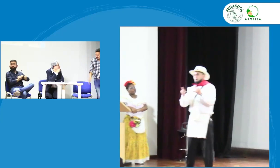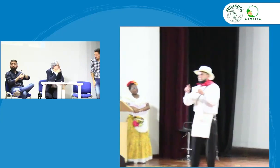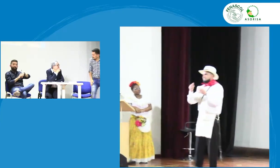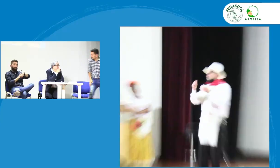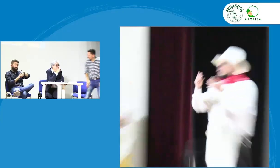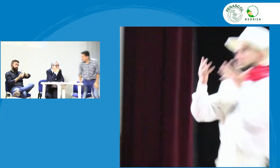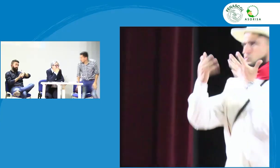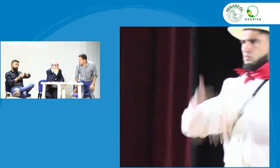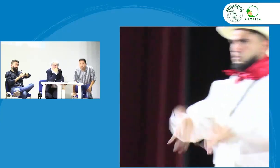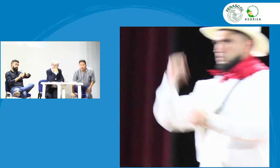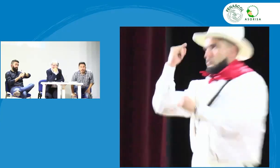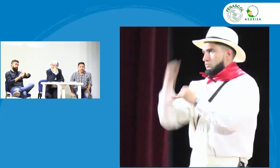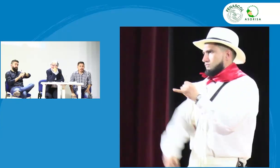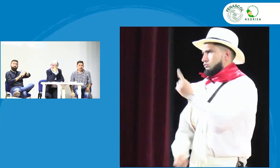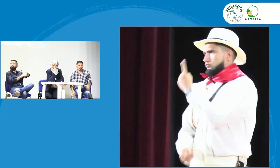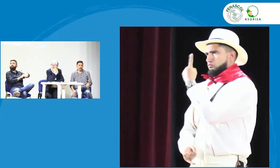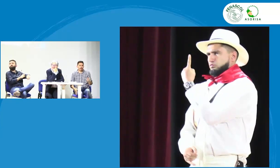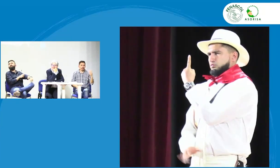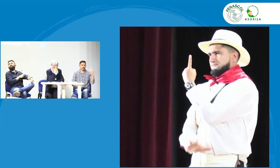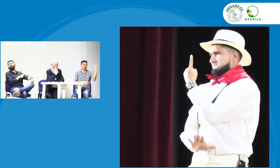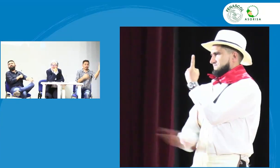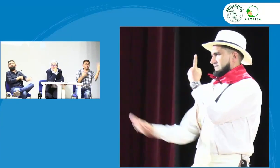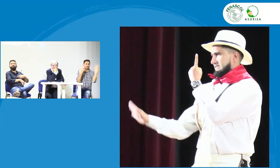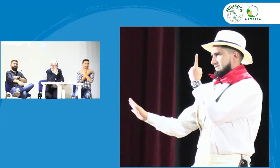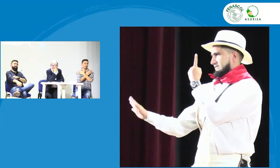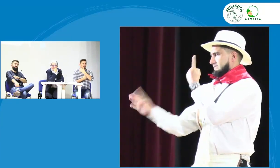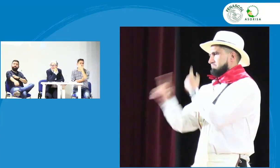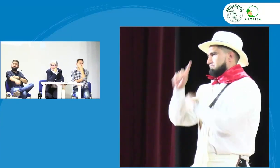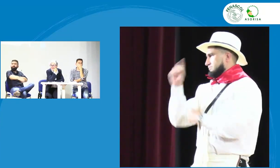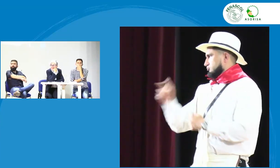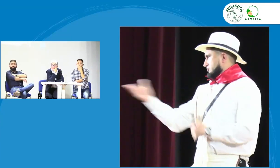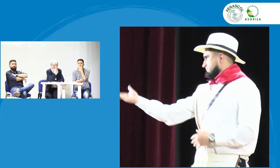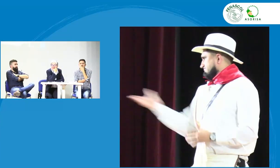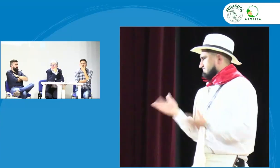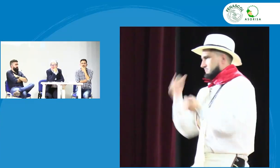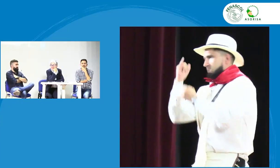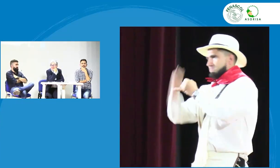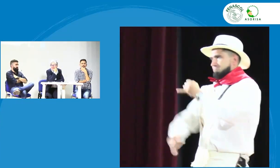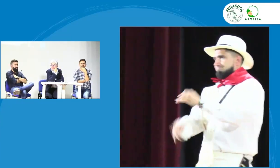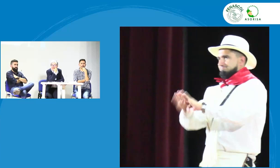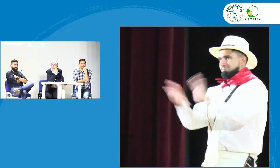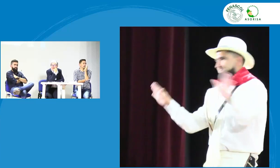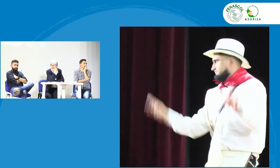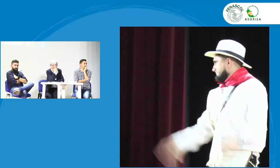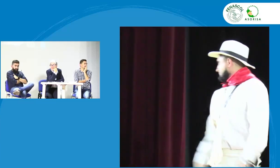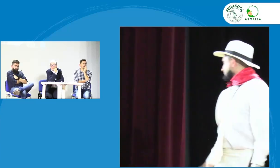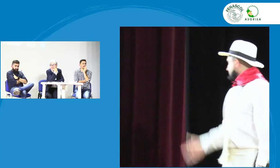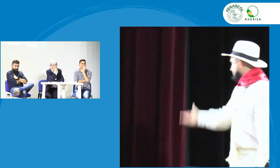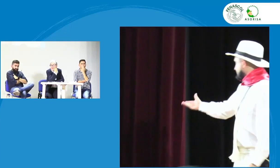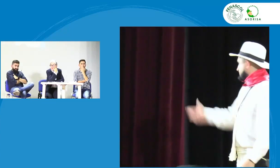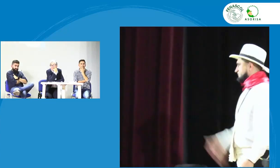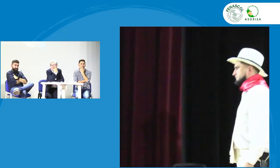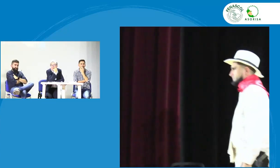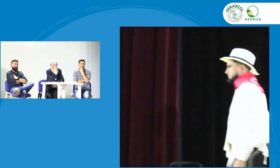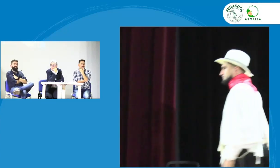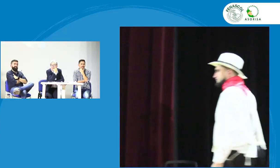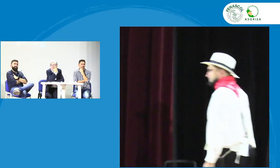bueno pues de esta manera entonces ya nos queda la última participación aquí en presencial